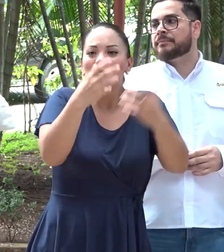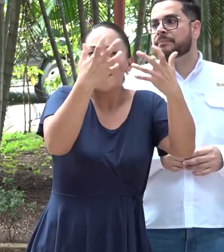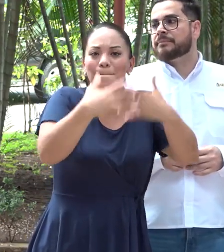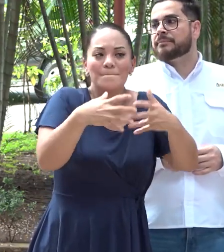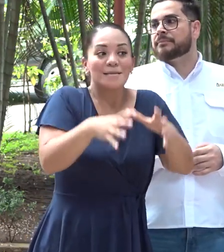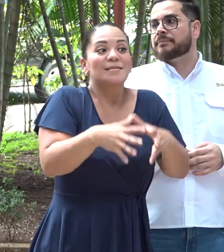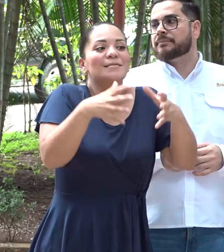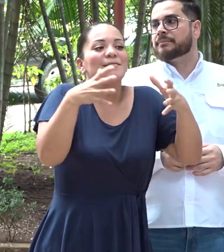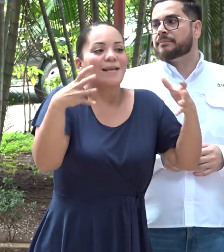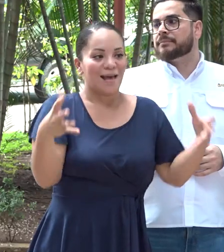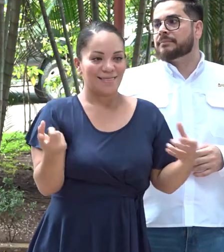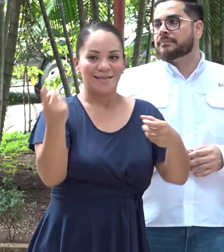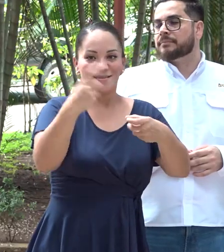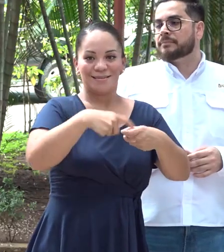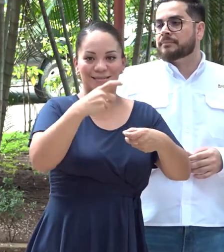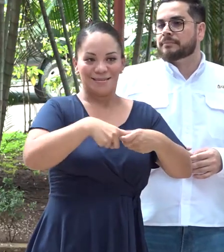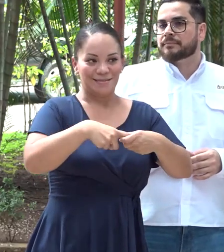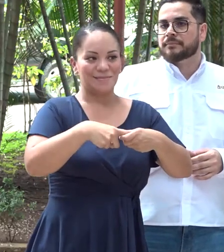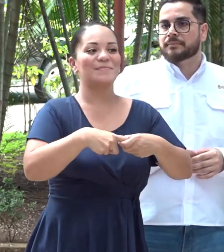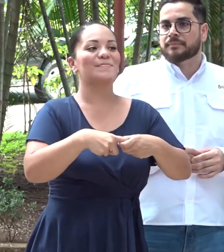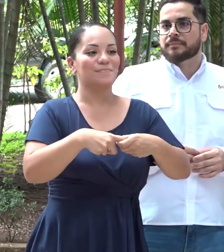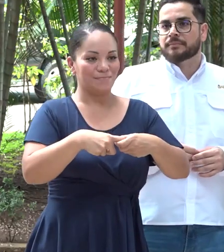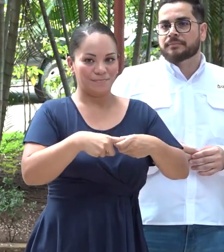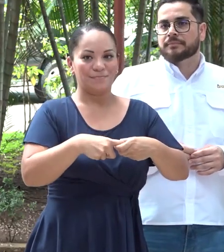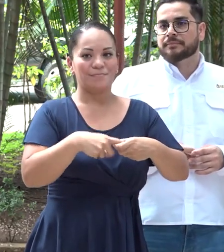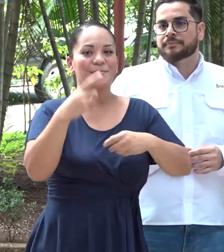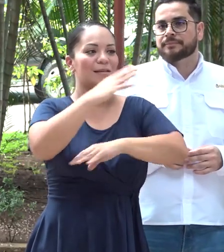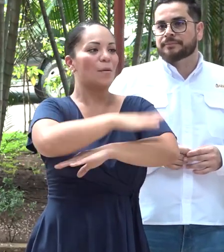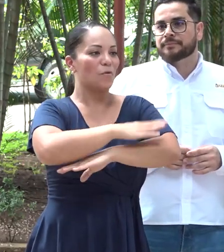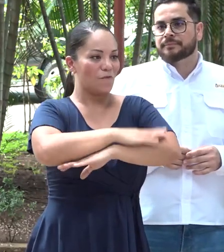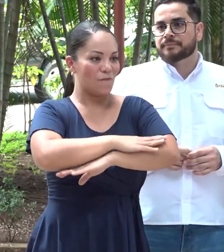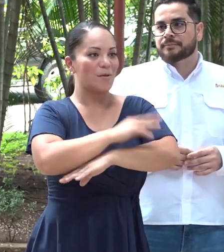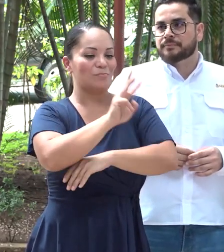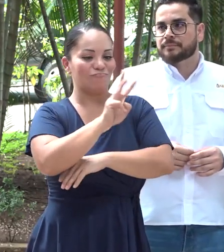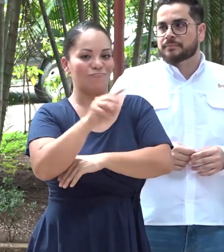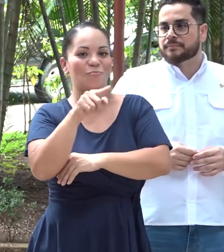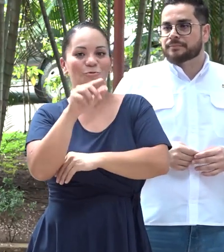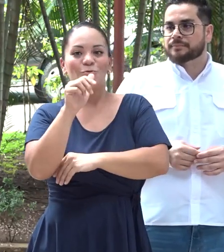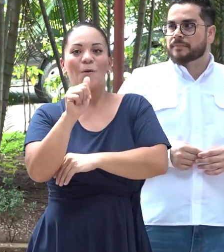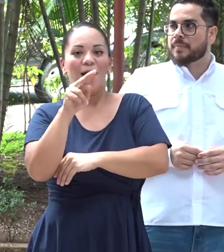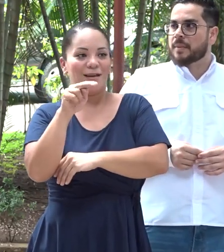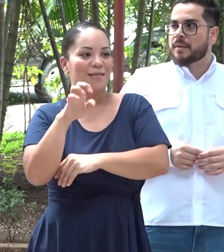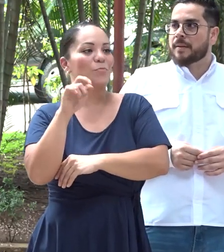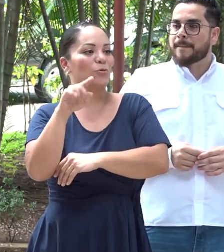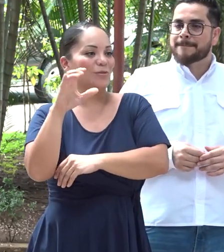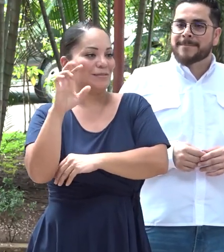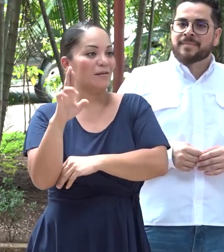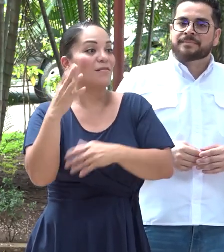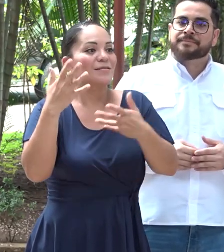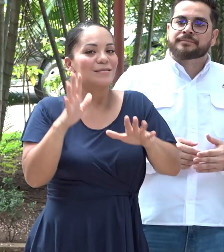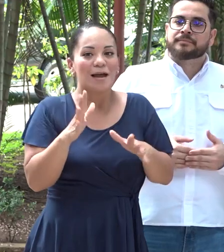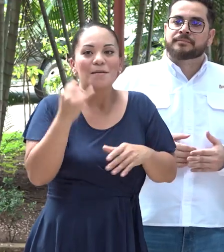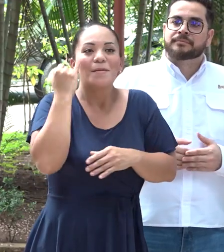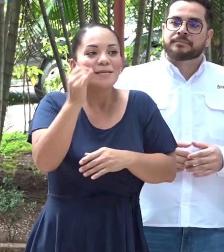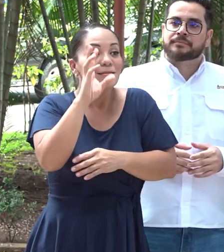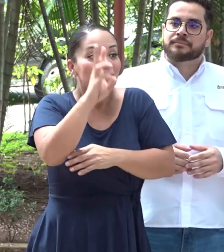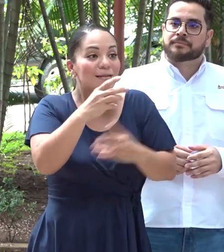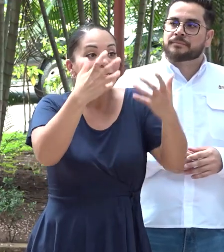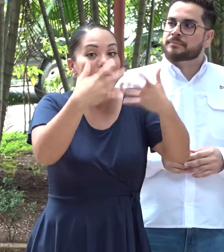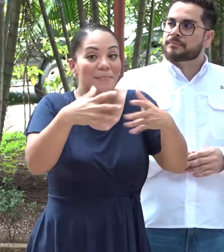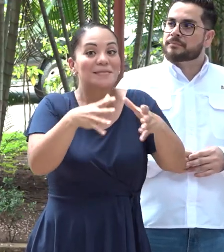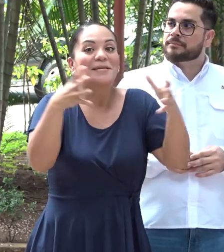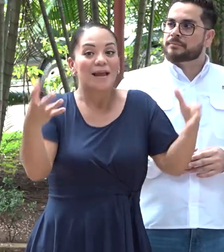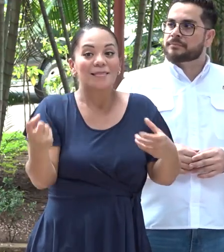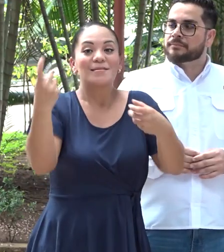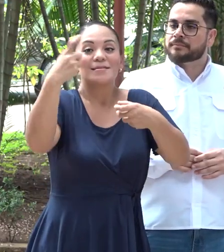grandes en esa plataforma. Ya se han registrado seis empresas